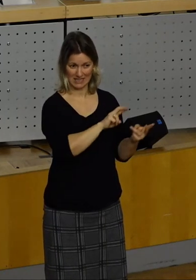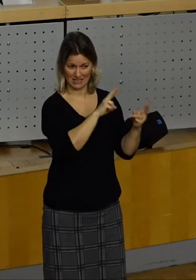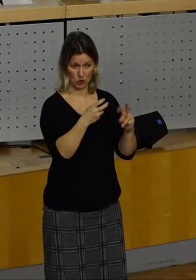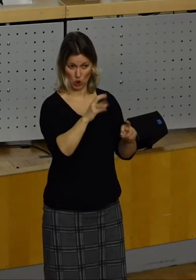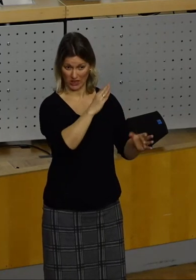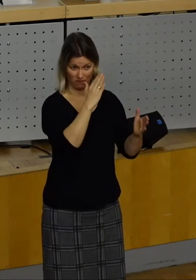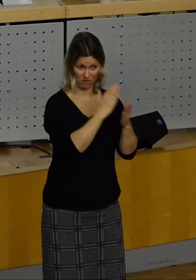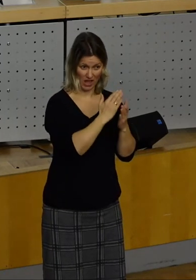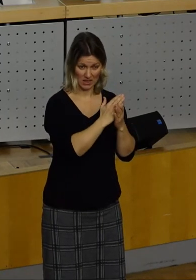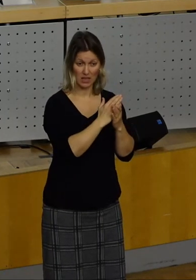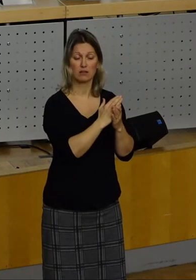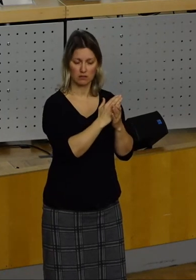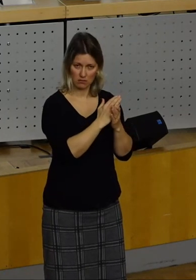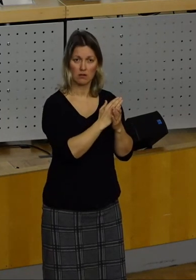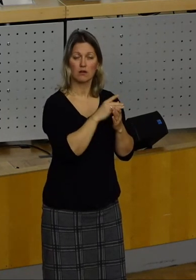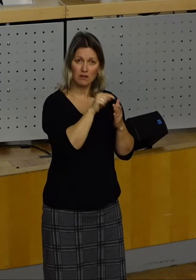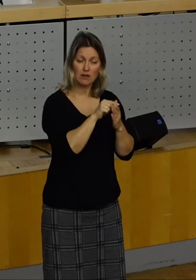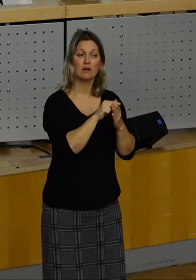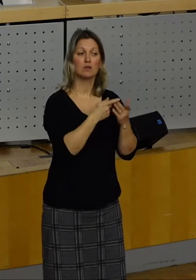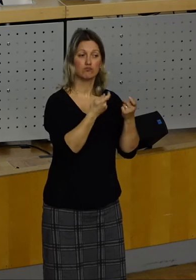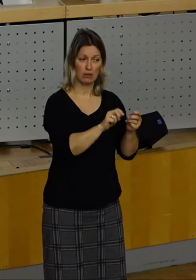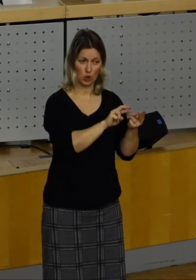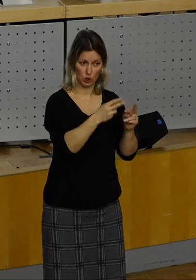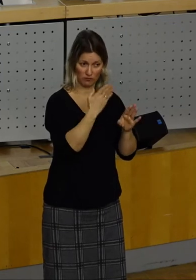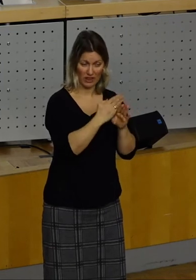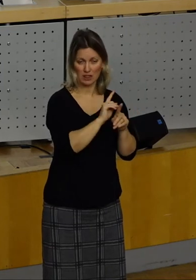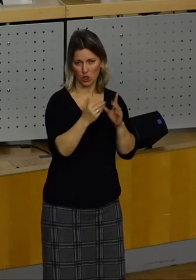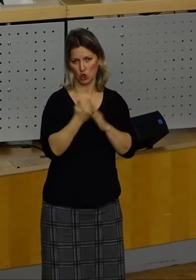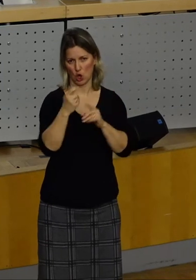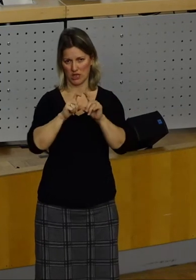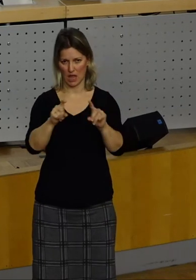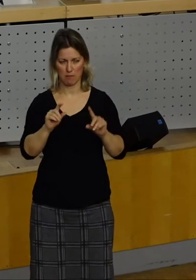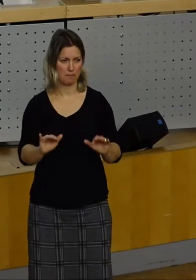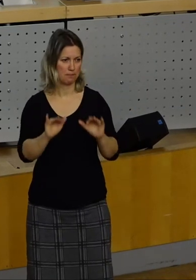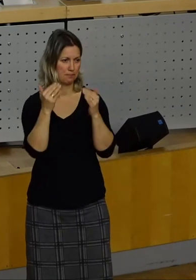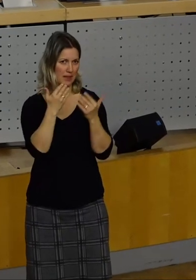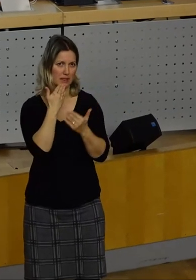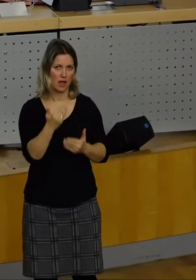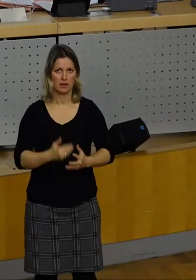gab hier von dem Rat und dann können wir auch wieder neue Themen aufgreifen. Danke für Ihre Aufmerksamkeit.